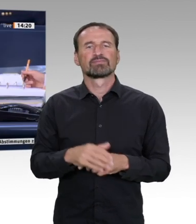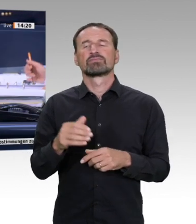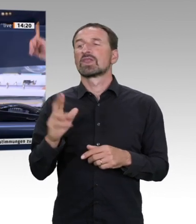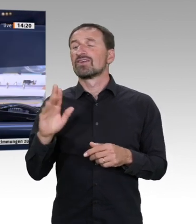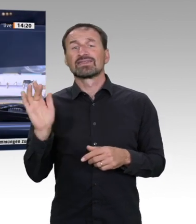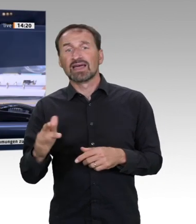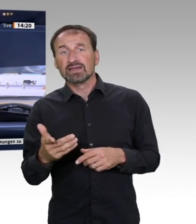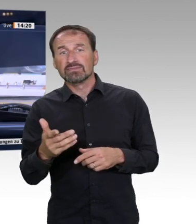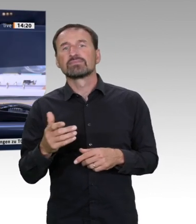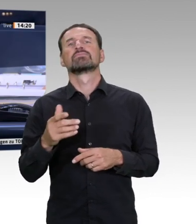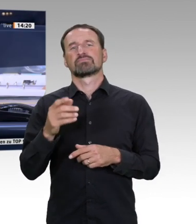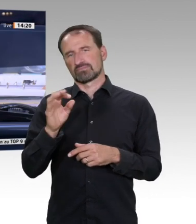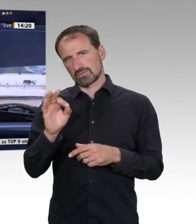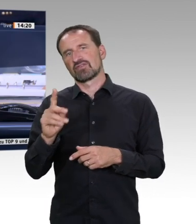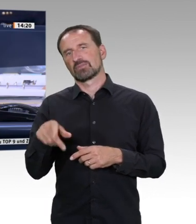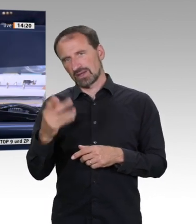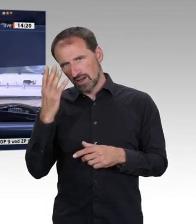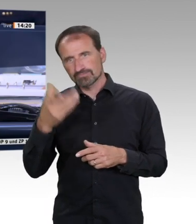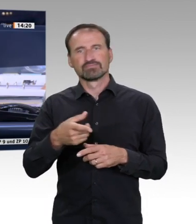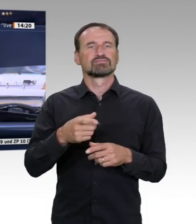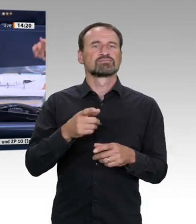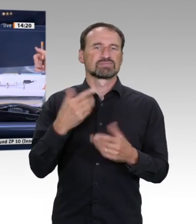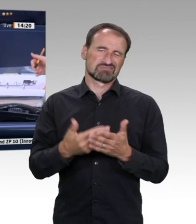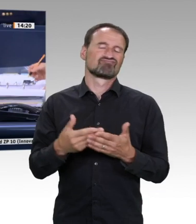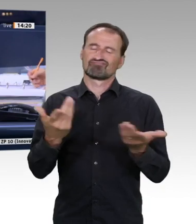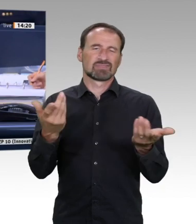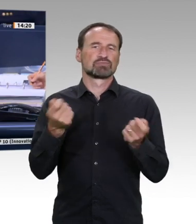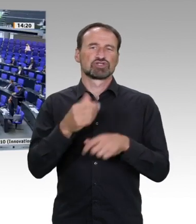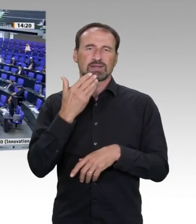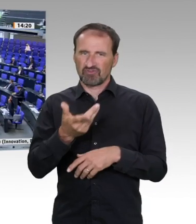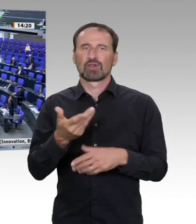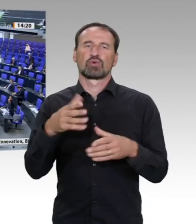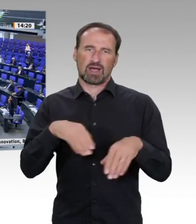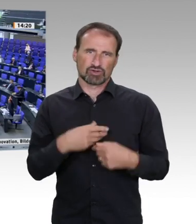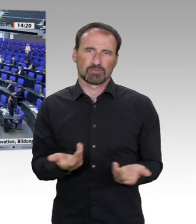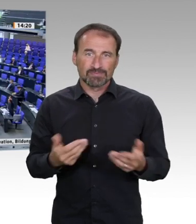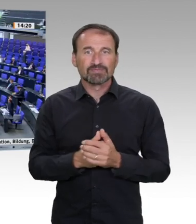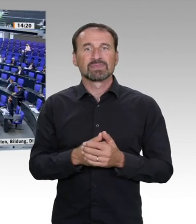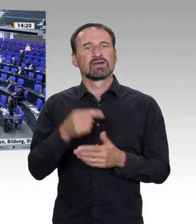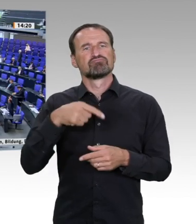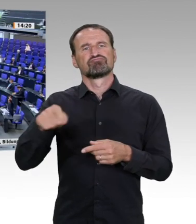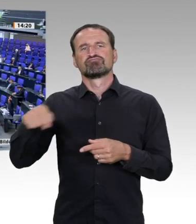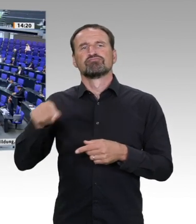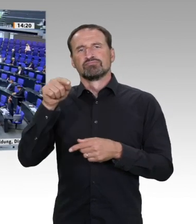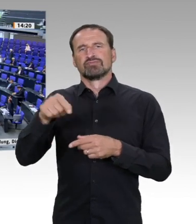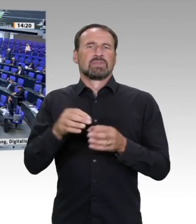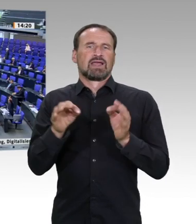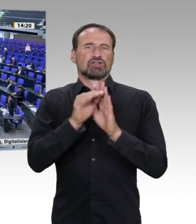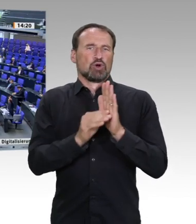auf Drucksache 19 15 804 abzulehnen. Wer stimmt für die Beschlussempfehlung des Ausschusses? Das ist AfD,